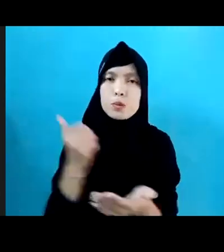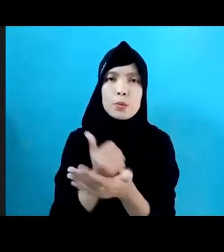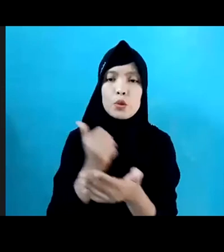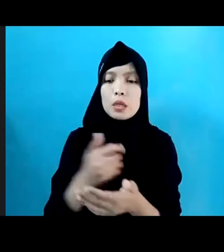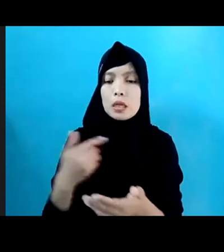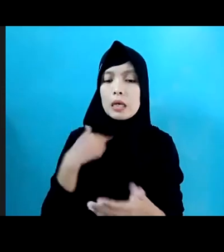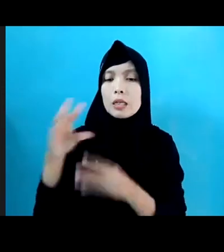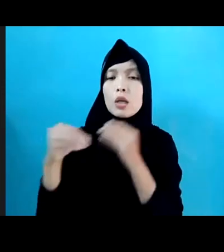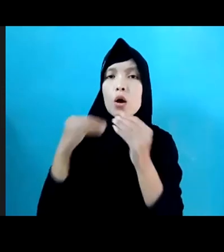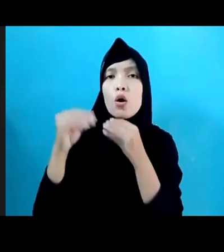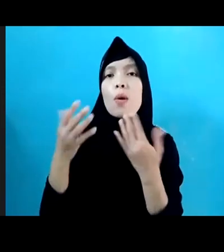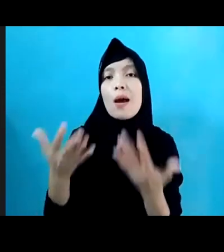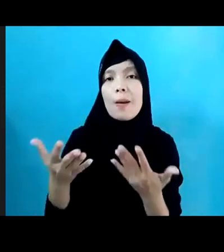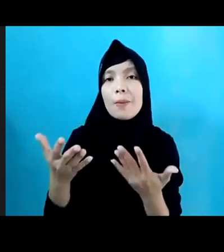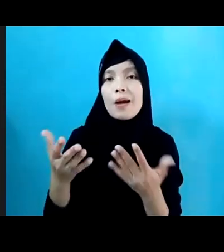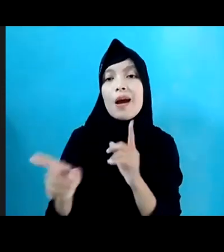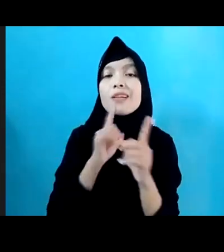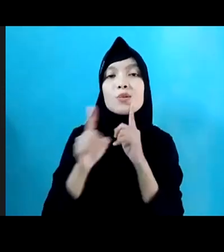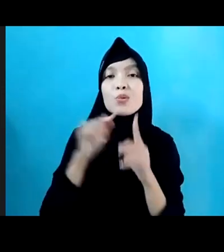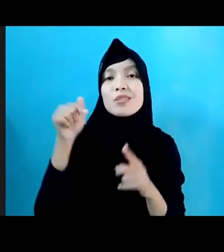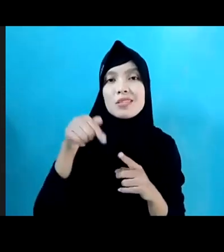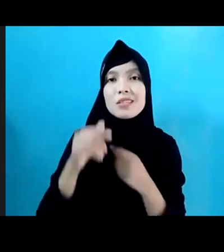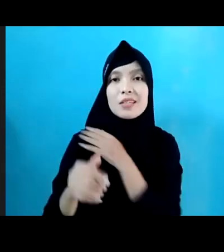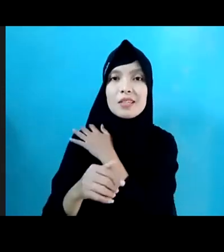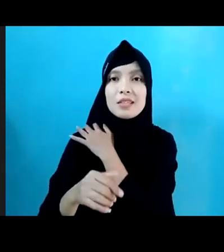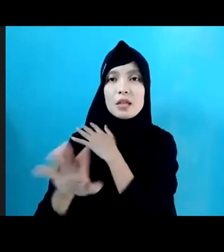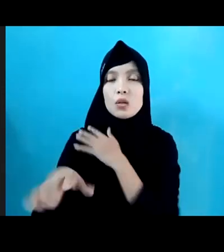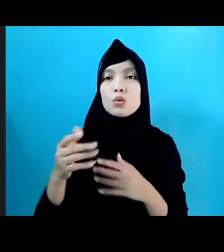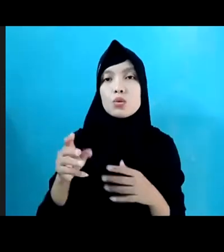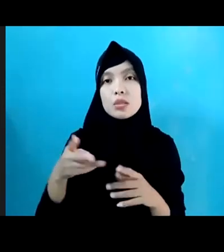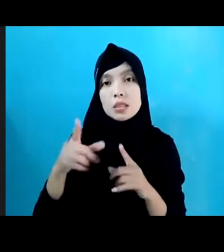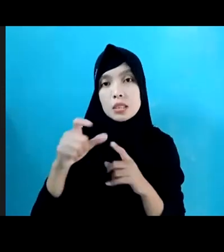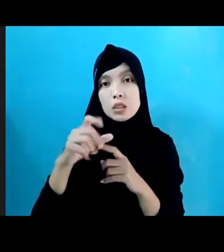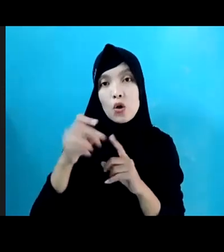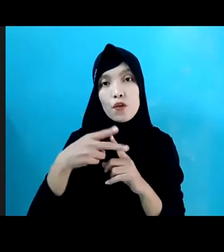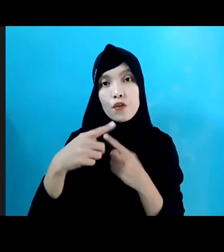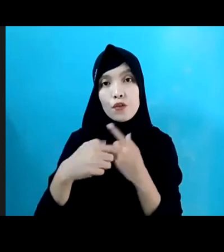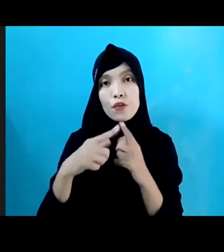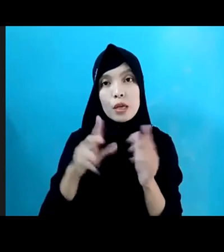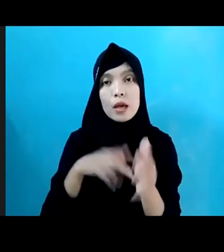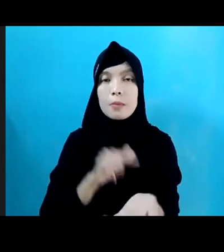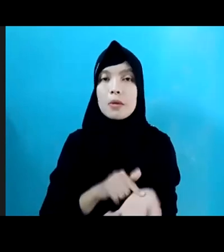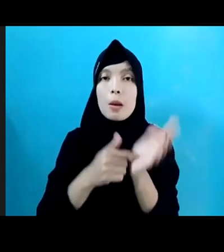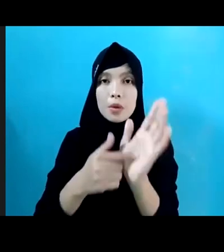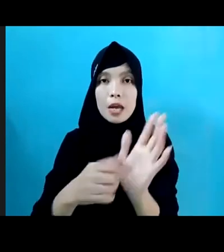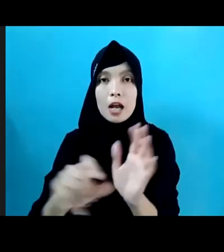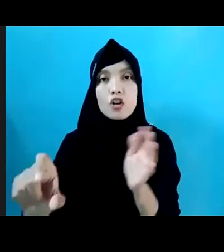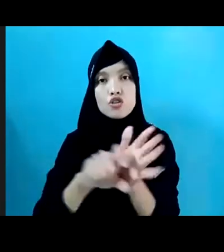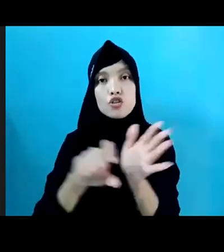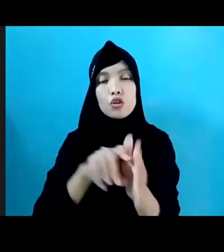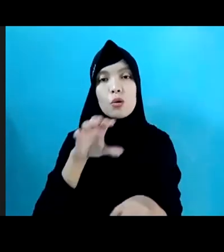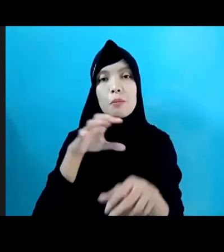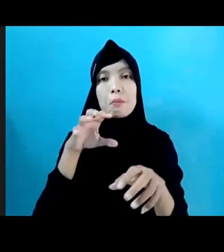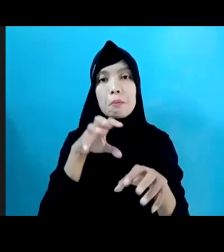kita perbincangkan di dalam diskusi panel ini. Kemudian juga Bang Sofian juga menampilkan beberapa contoh penanganan yang sudah